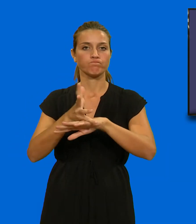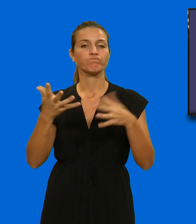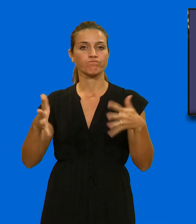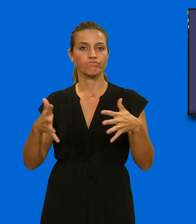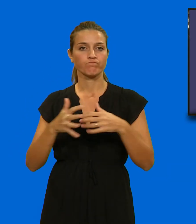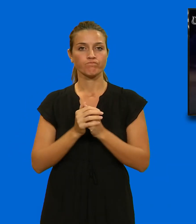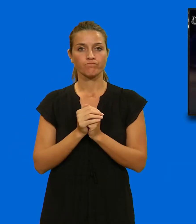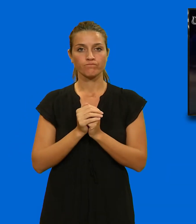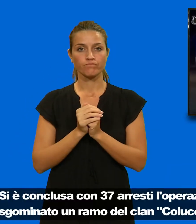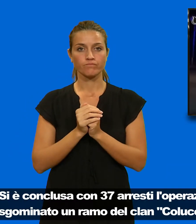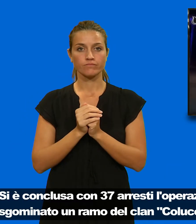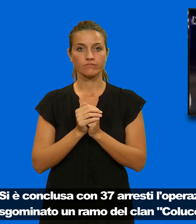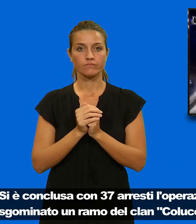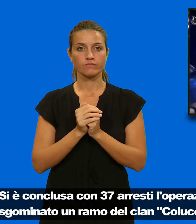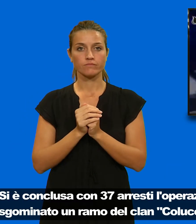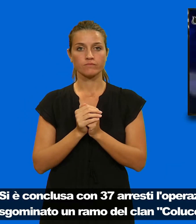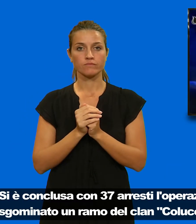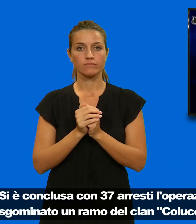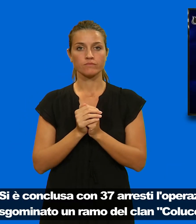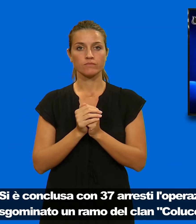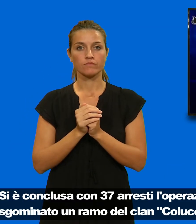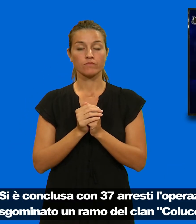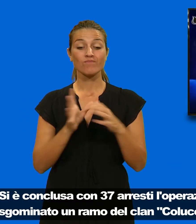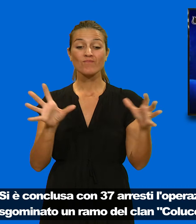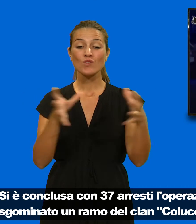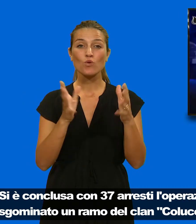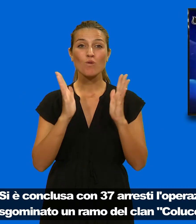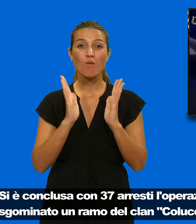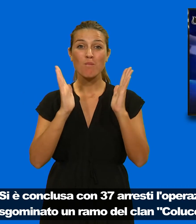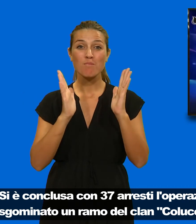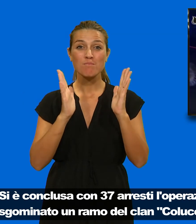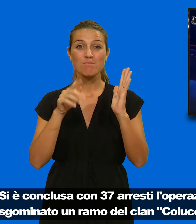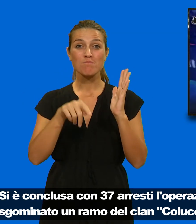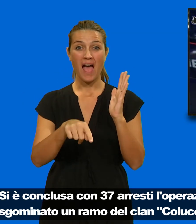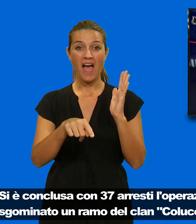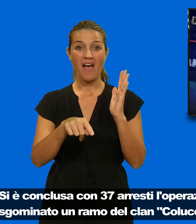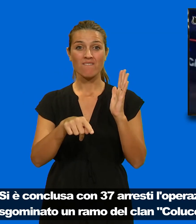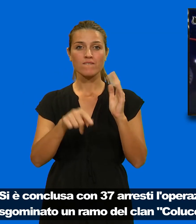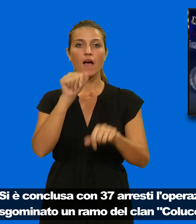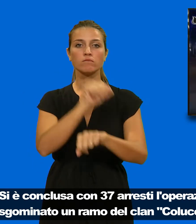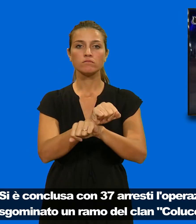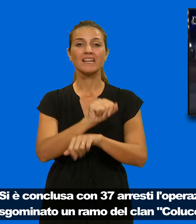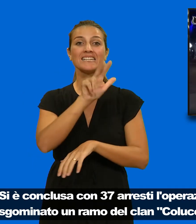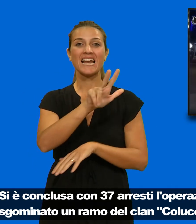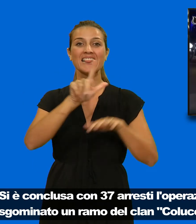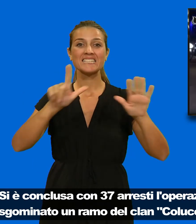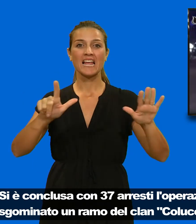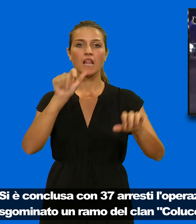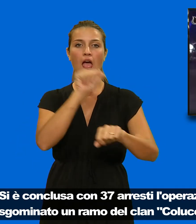Si è conclusa con 37 arresti l'operazione Contatto, che ha